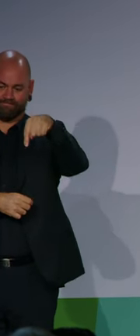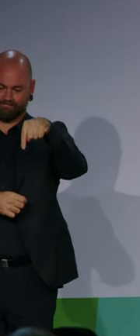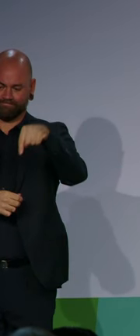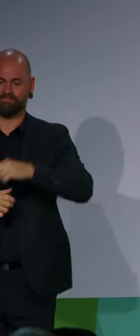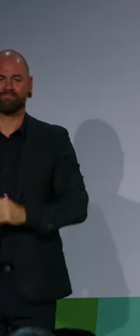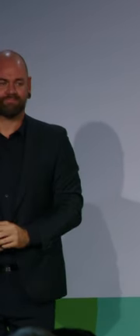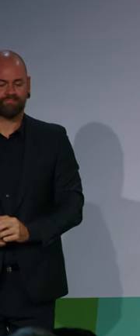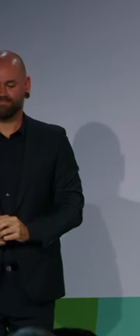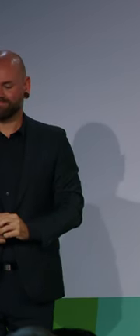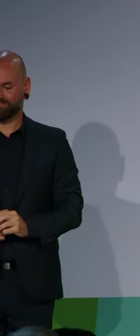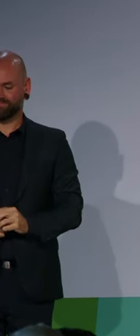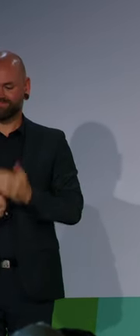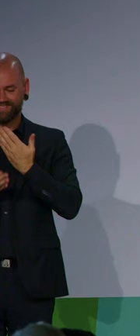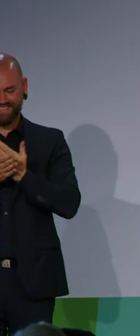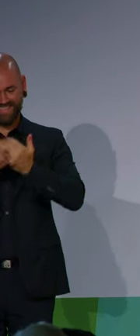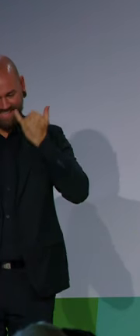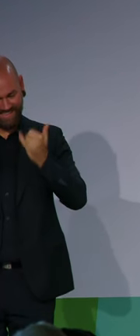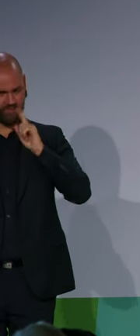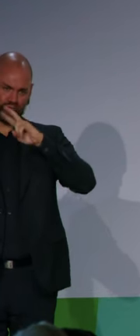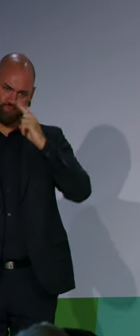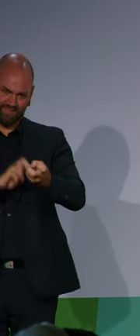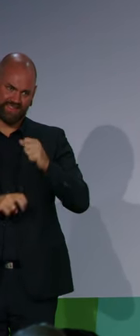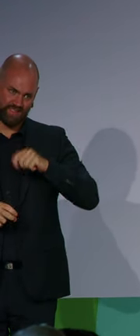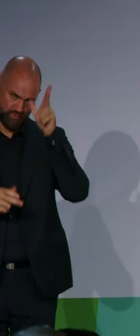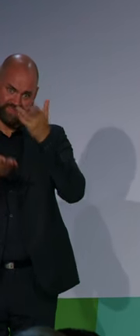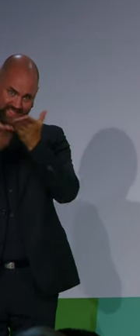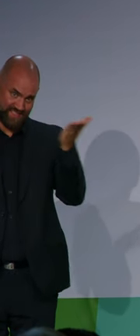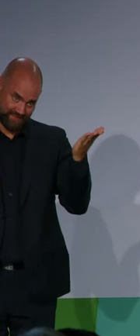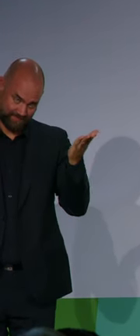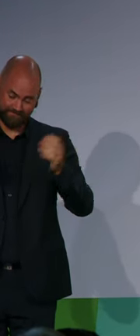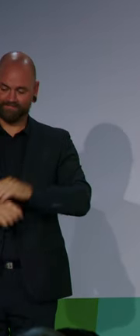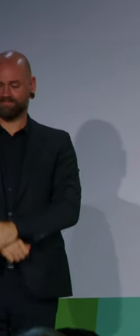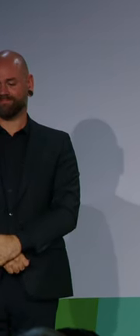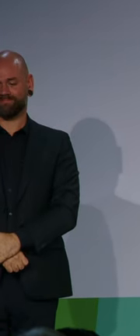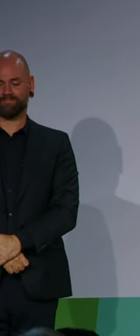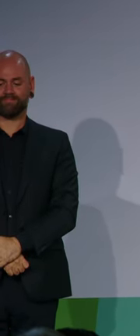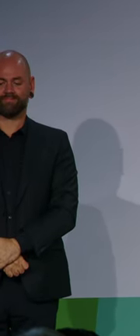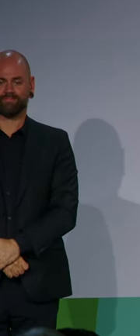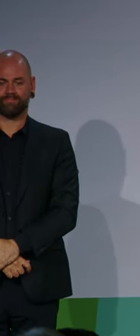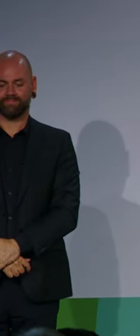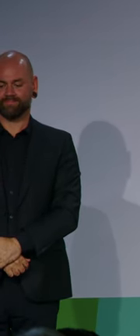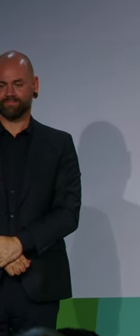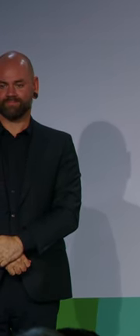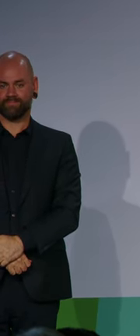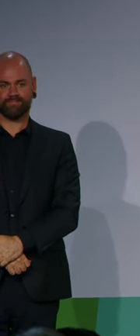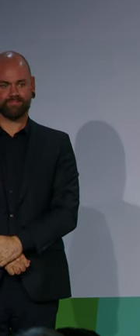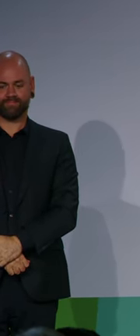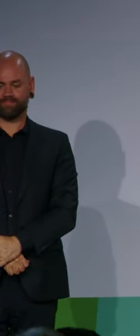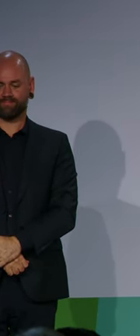Und ein wesentlich wichtiges Werkzeug, dies zu erreichen, ist die Novellierung des